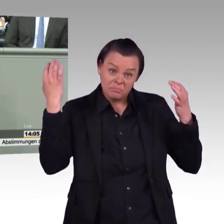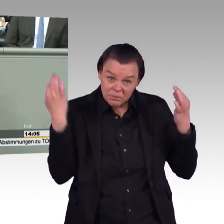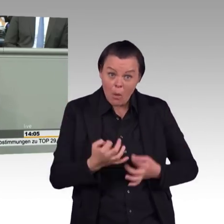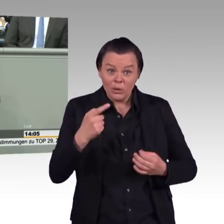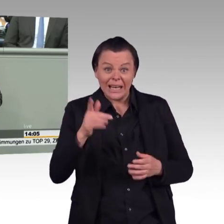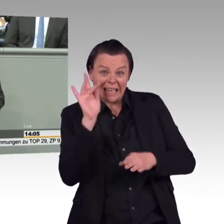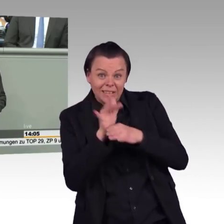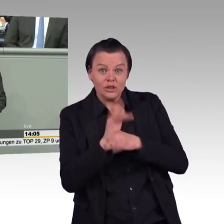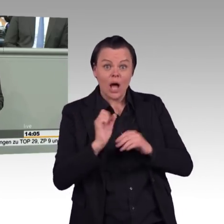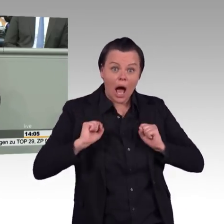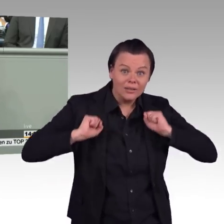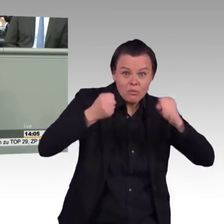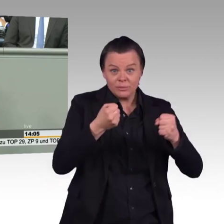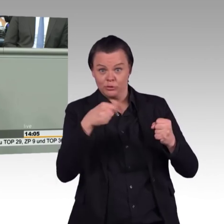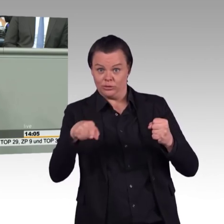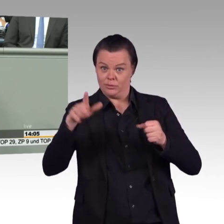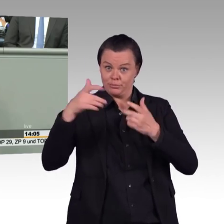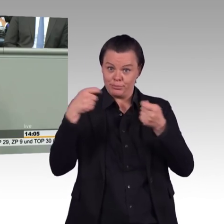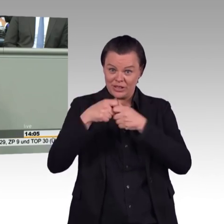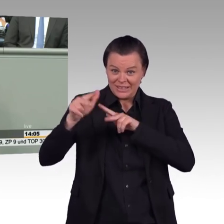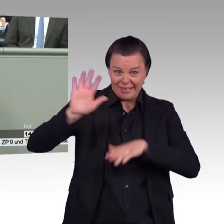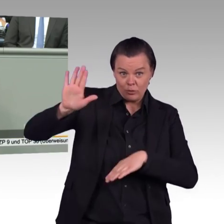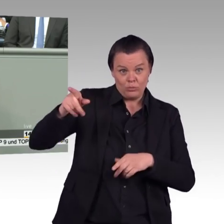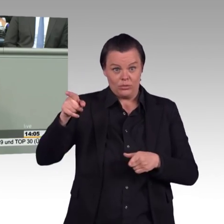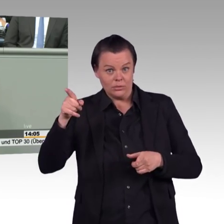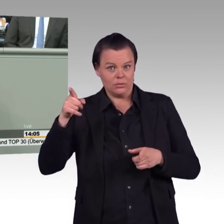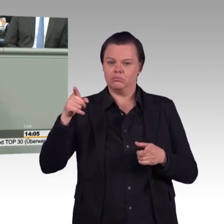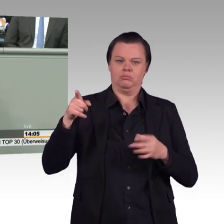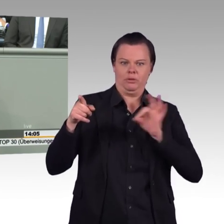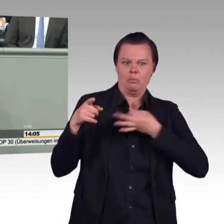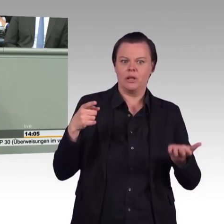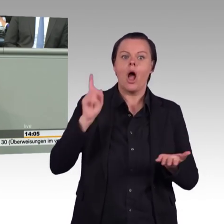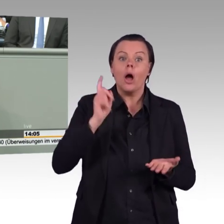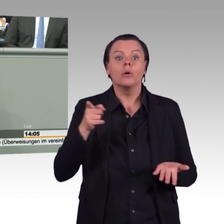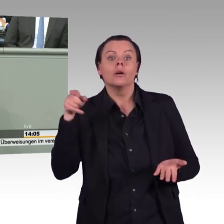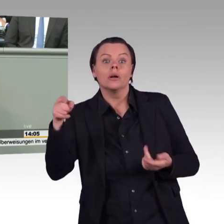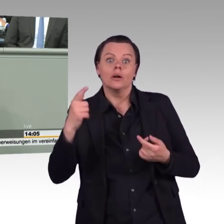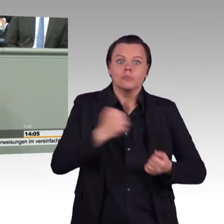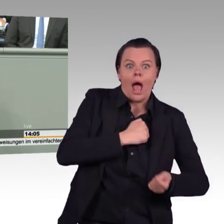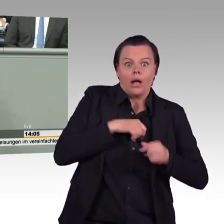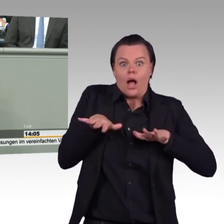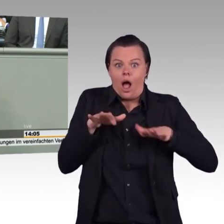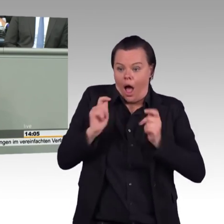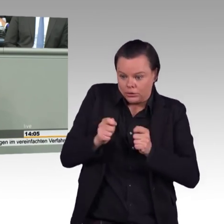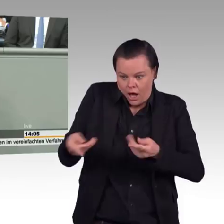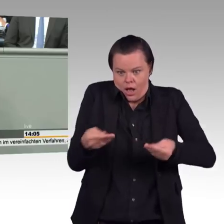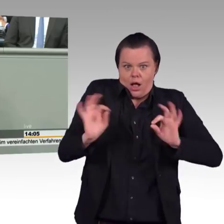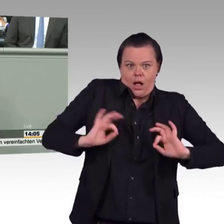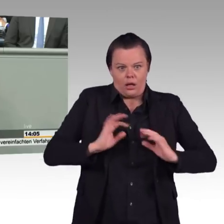Und wir wollen eines, denn an die Kraft glauben wir. Wir wollen Innovationsanreize für den Mittelstand. Zum Beispiel die Vernetzung per